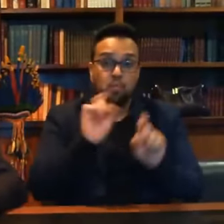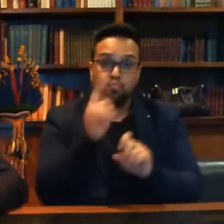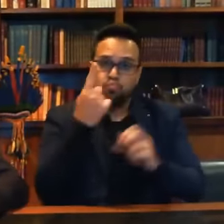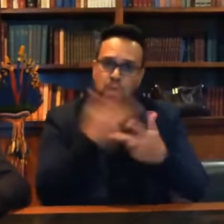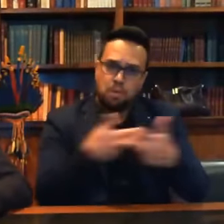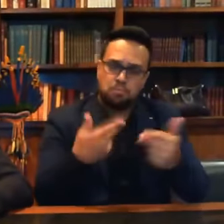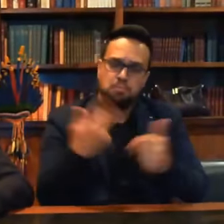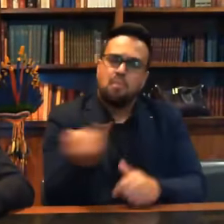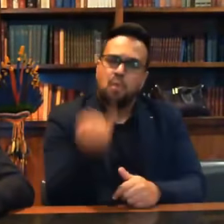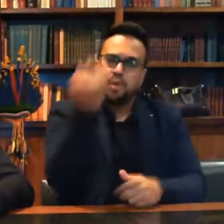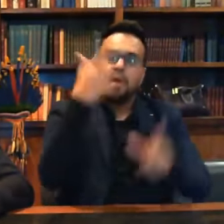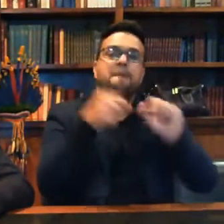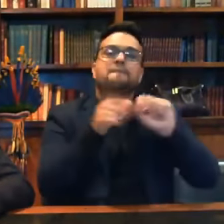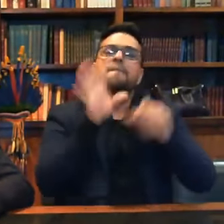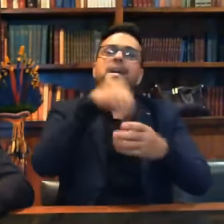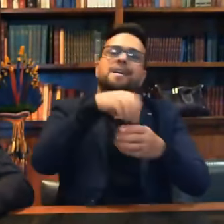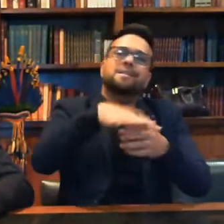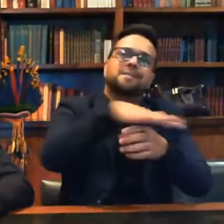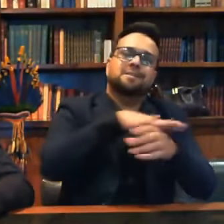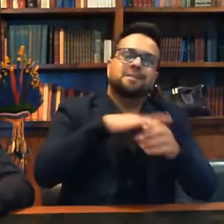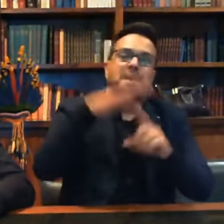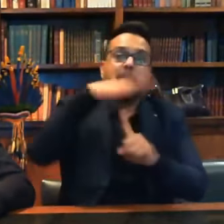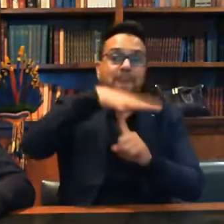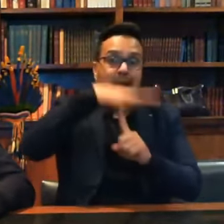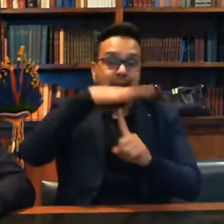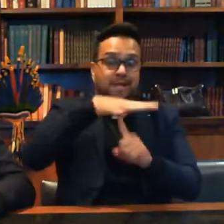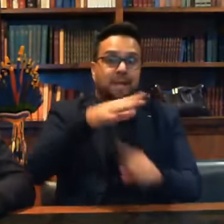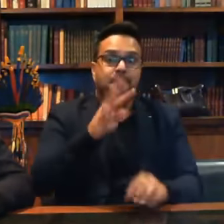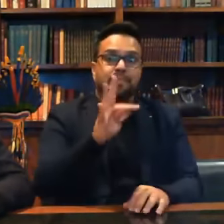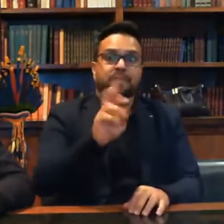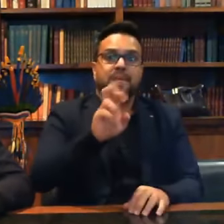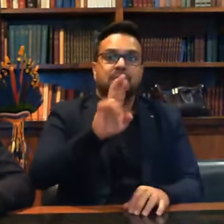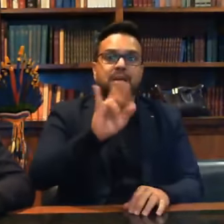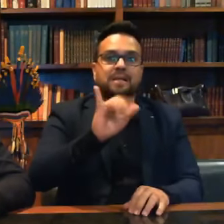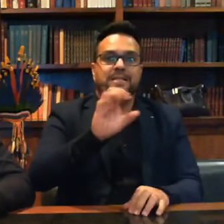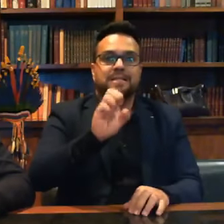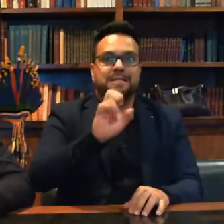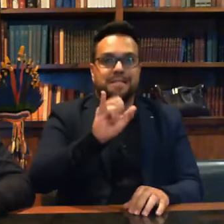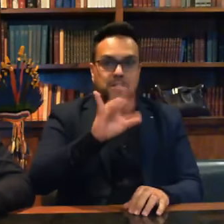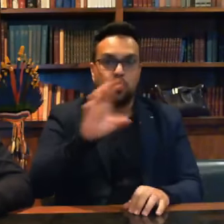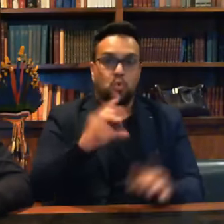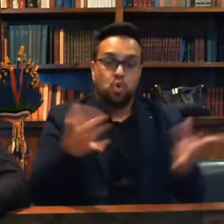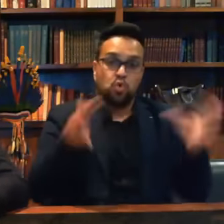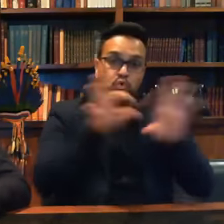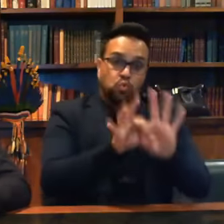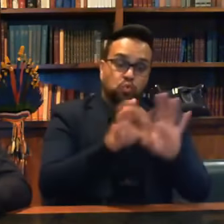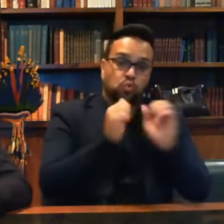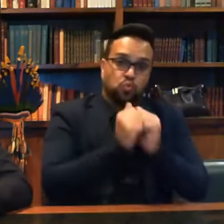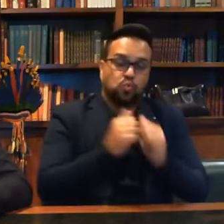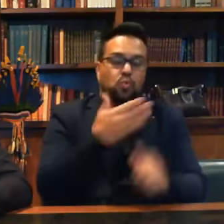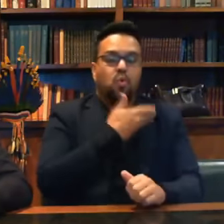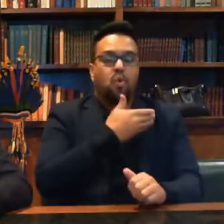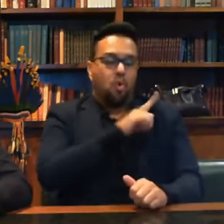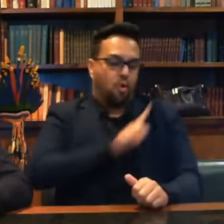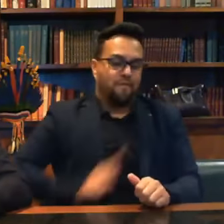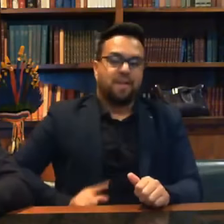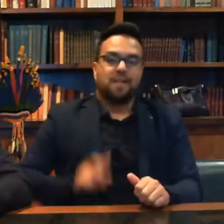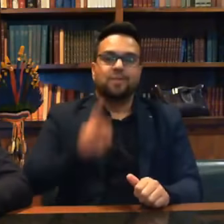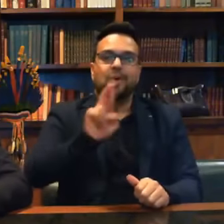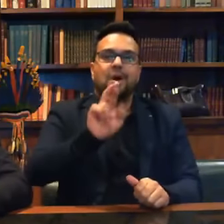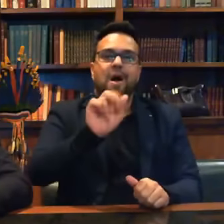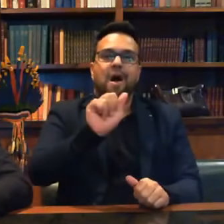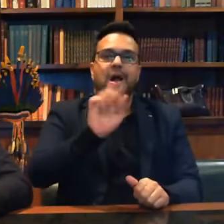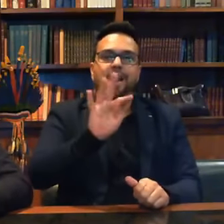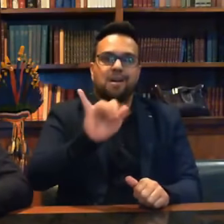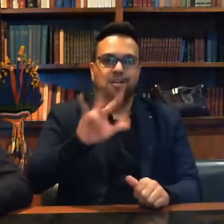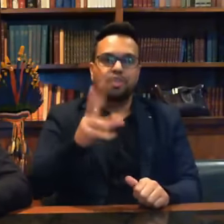fizemos lá no Paraná. O Tarcísio, juntamente com o governador Ratinho Júnior, traçaram lá